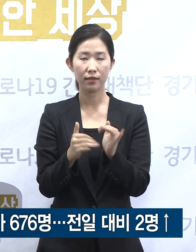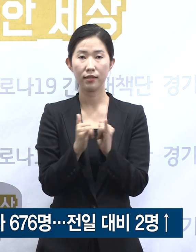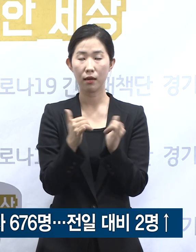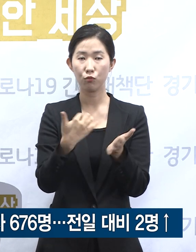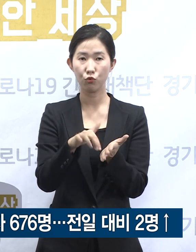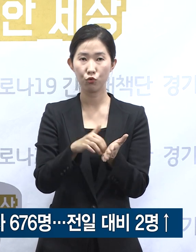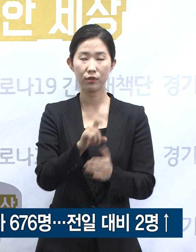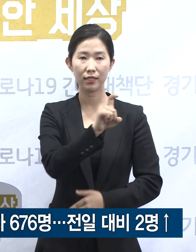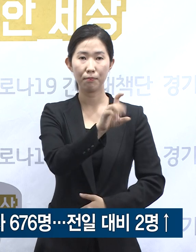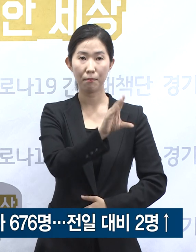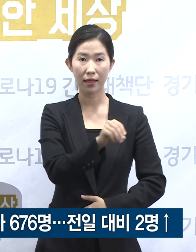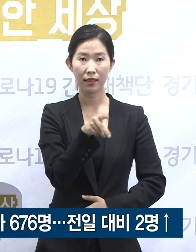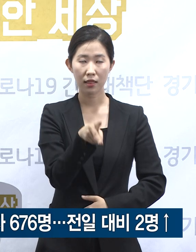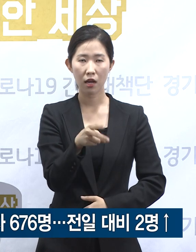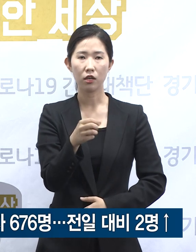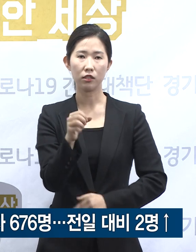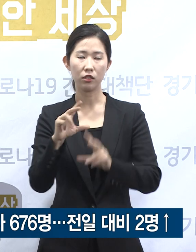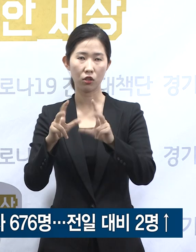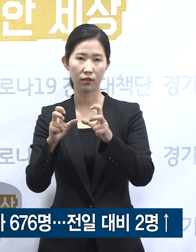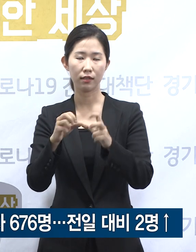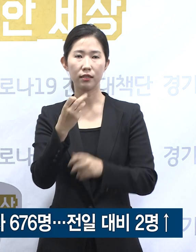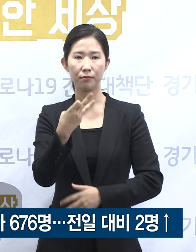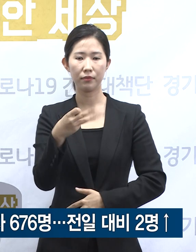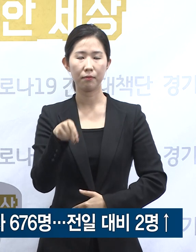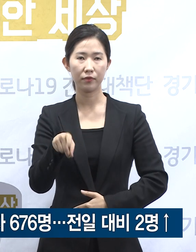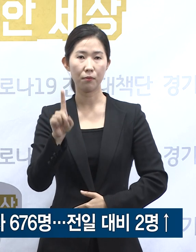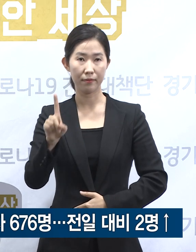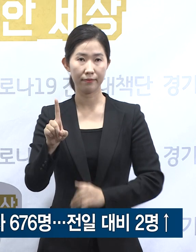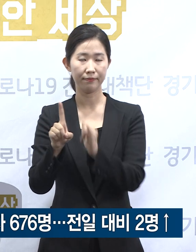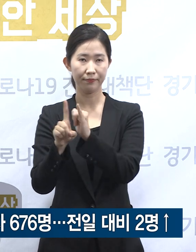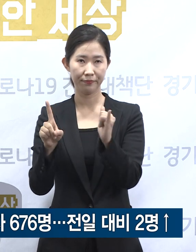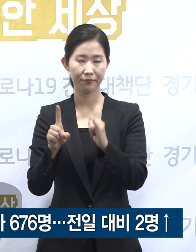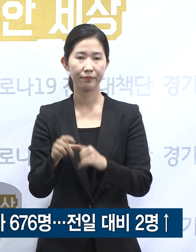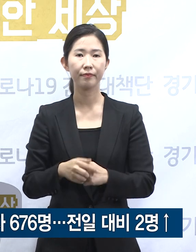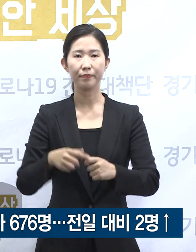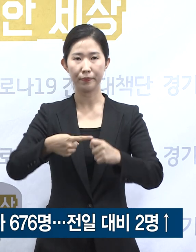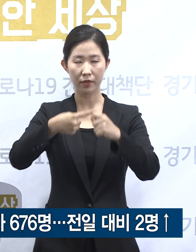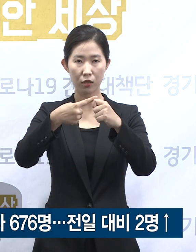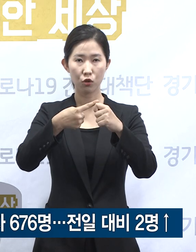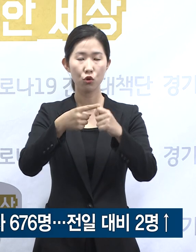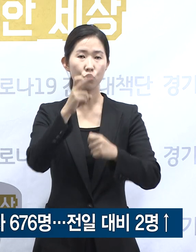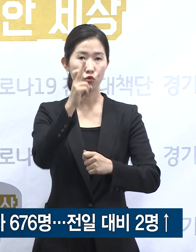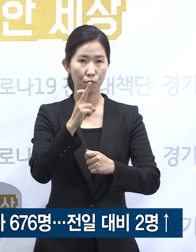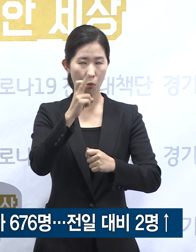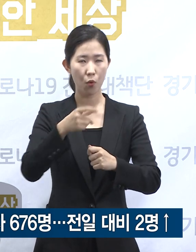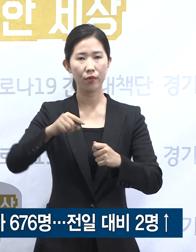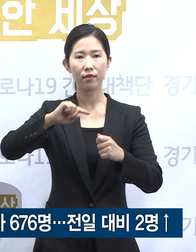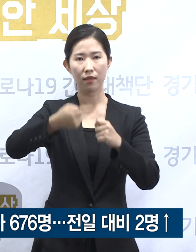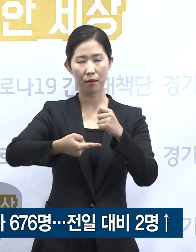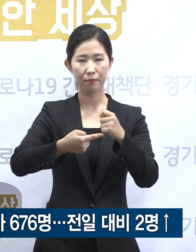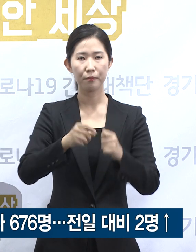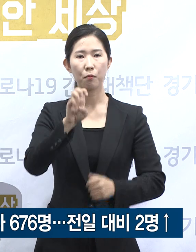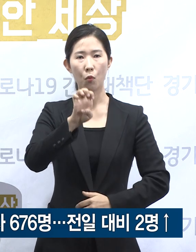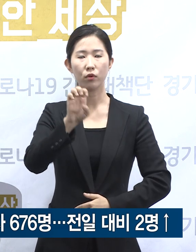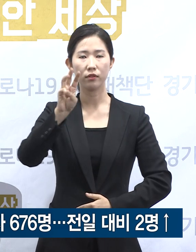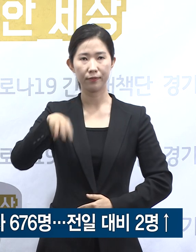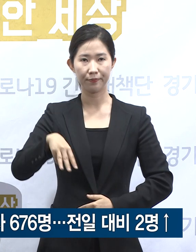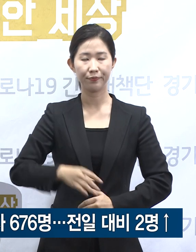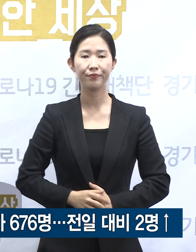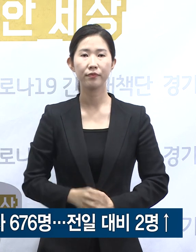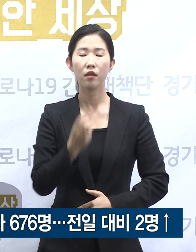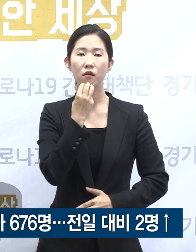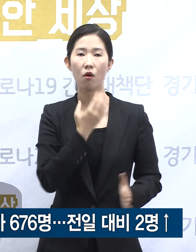명당 확진자 발생 수는 성남시가 13.1명으로 가장 높고 다음 군포시 포천시 순입니다. 경기도